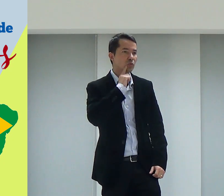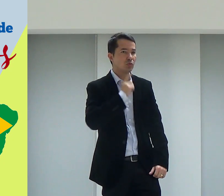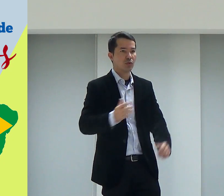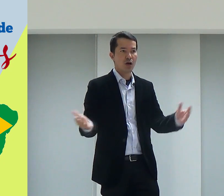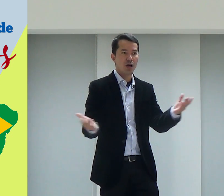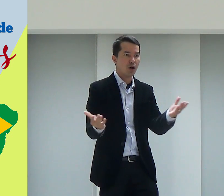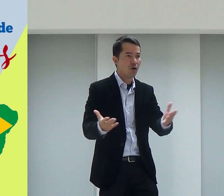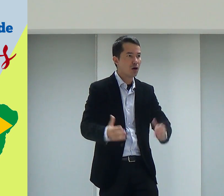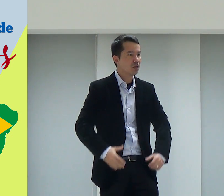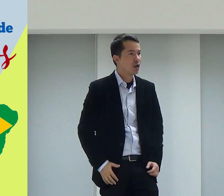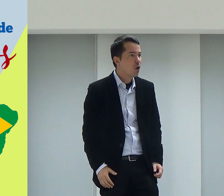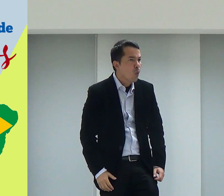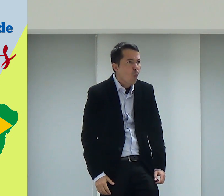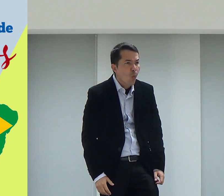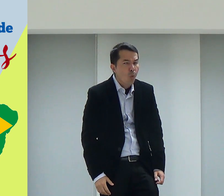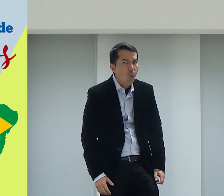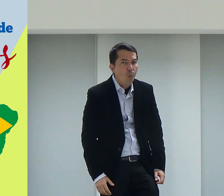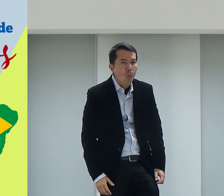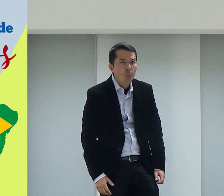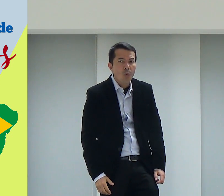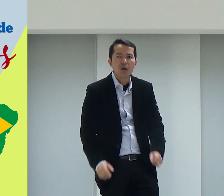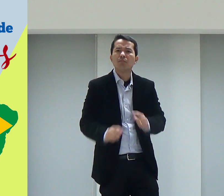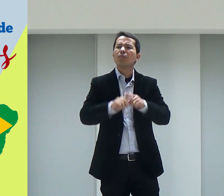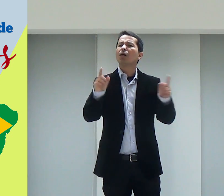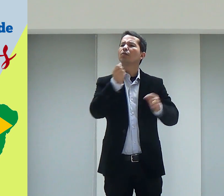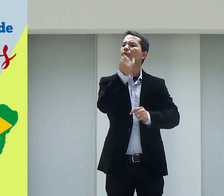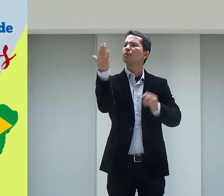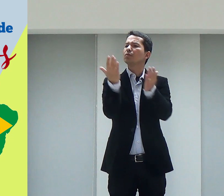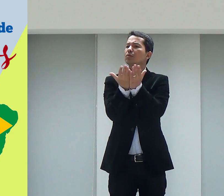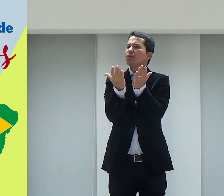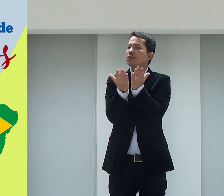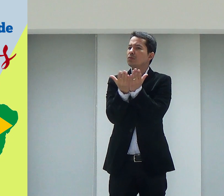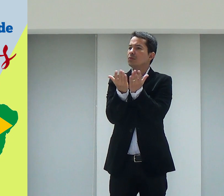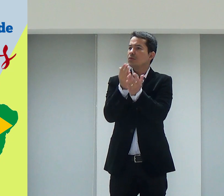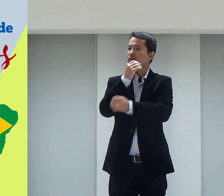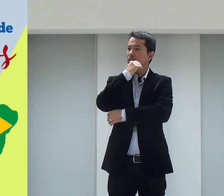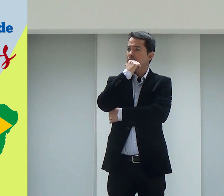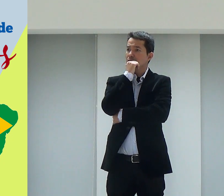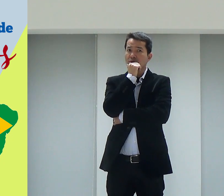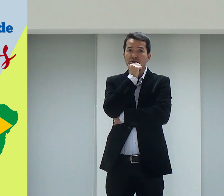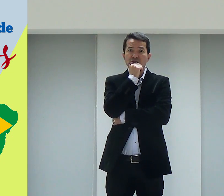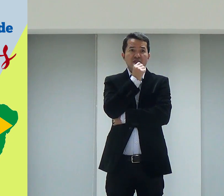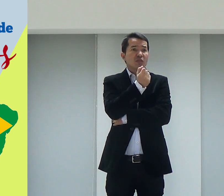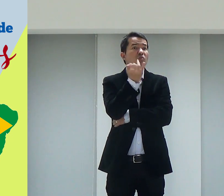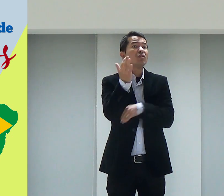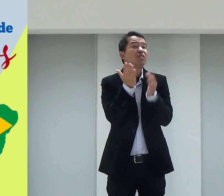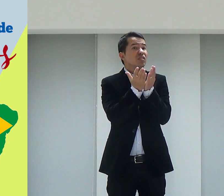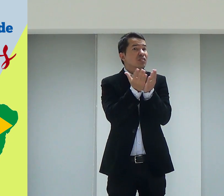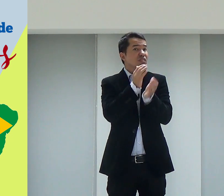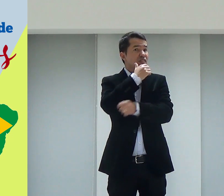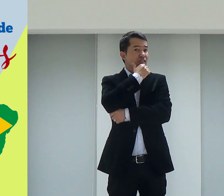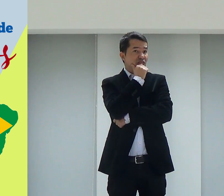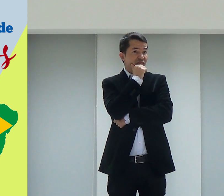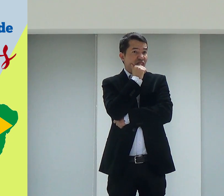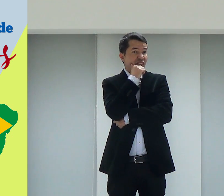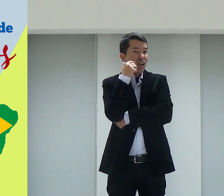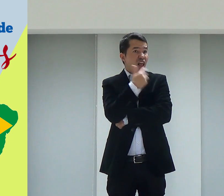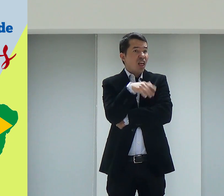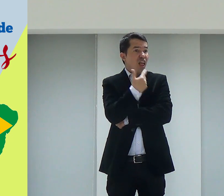agora, no Brasil. Mas, só, não são crentes. E